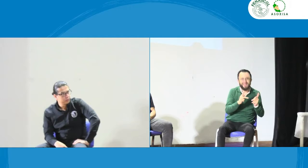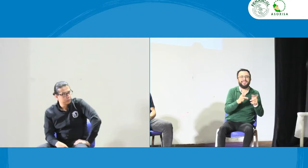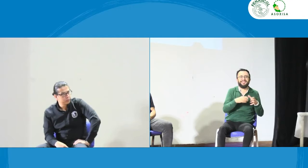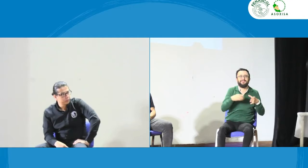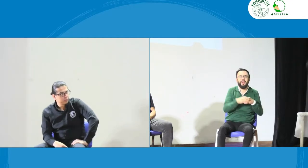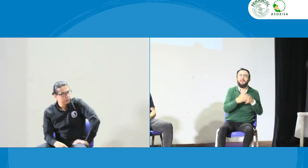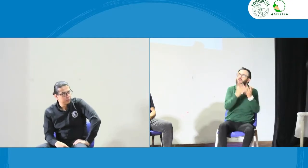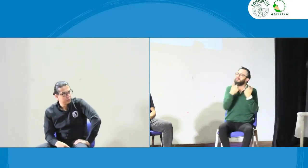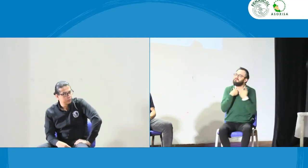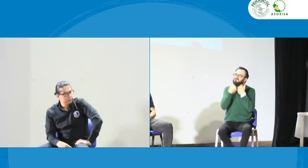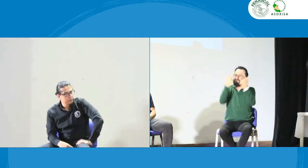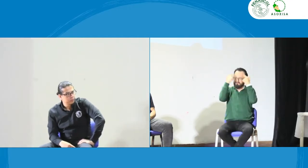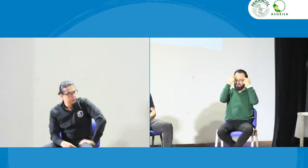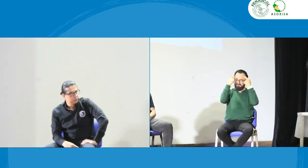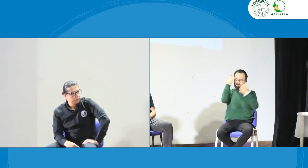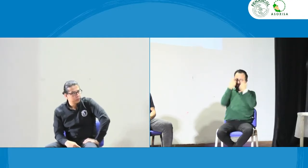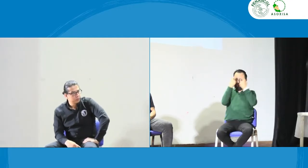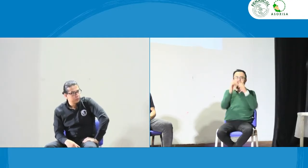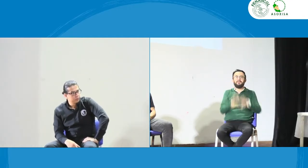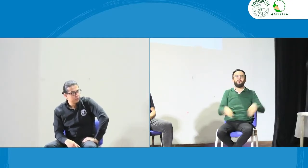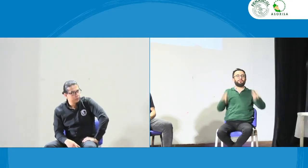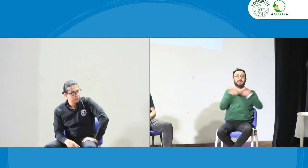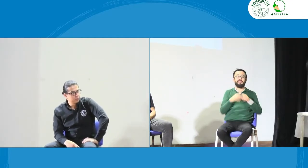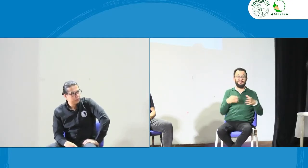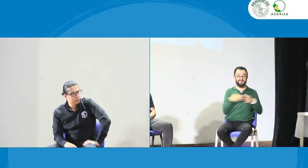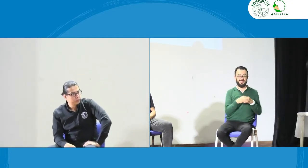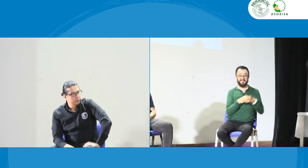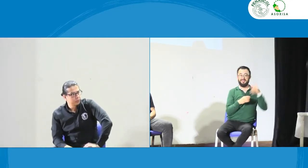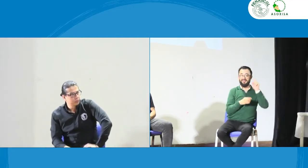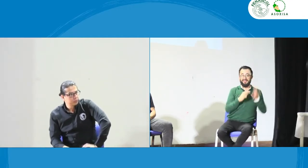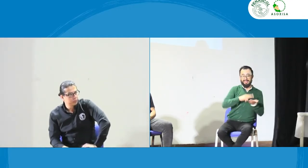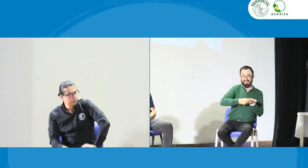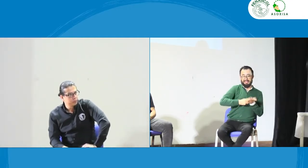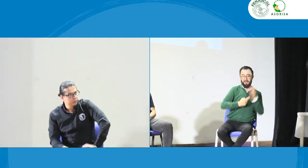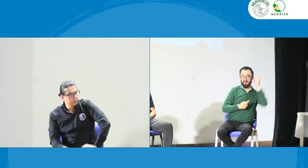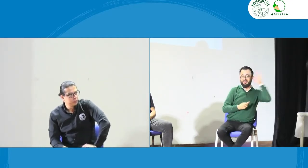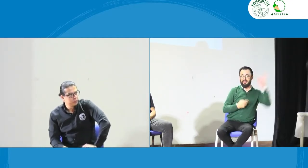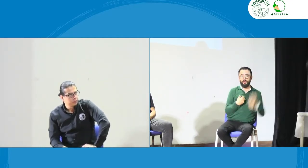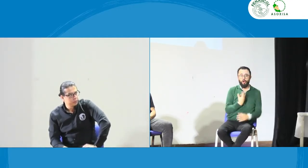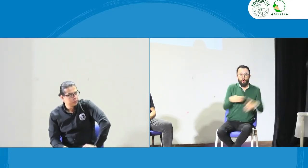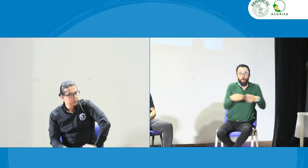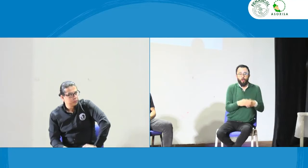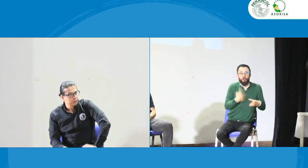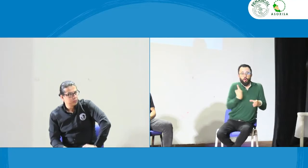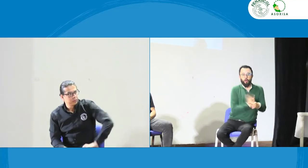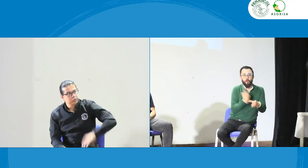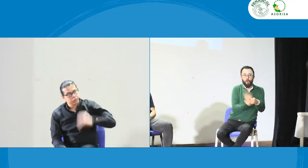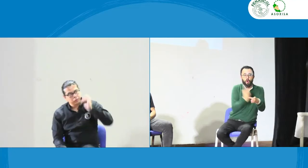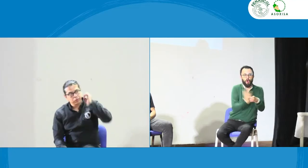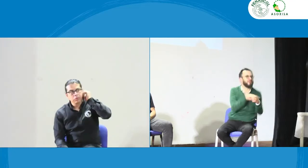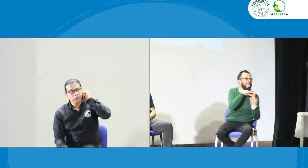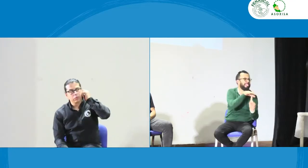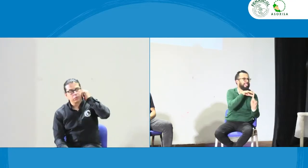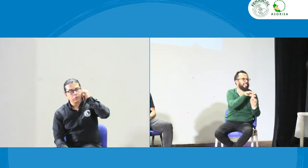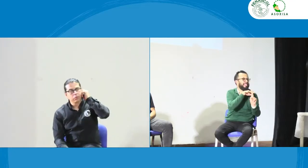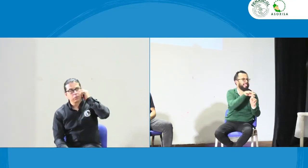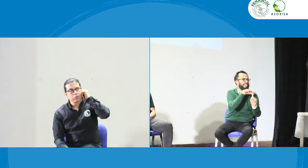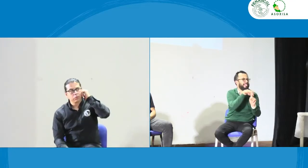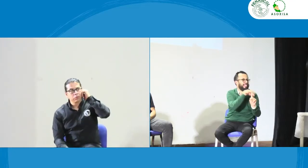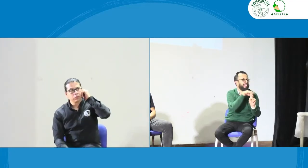en la interpretación ok pero viene la reflexión para nosotros y es este intérprete oyente muchas